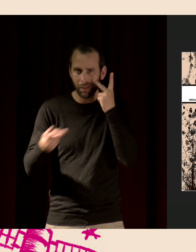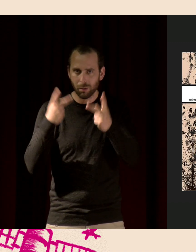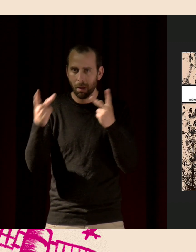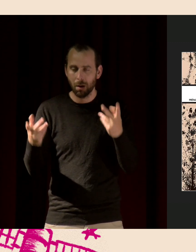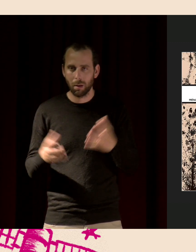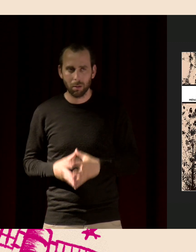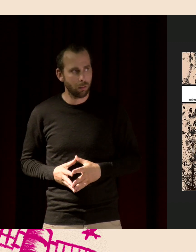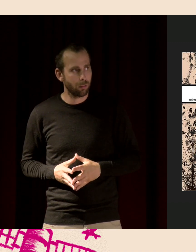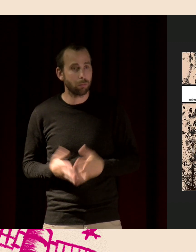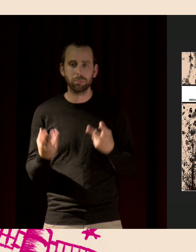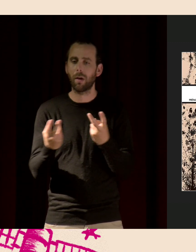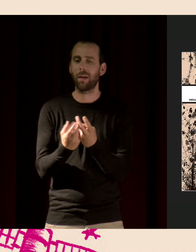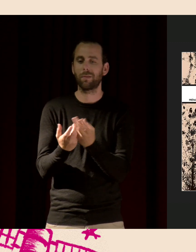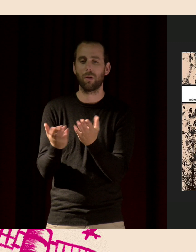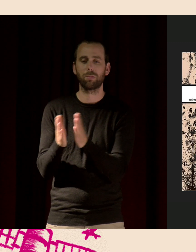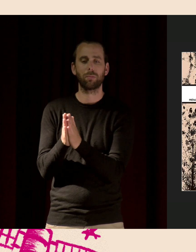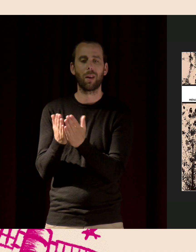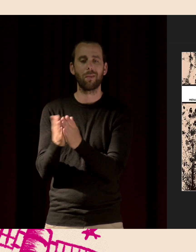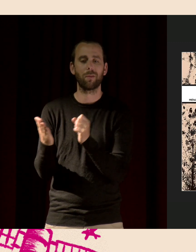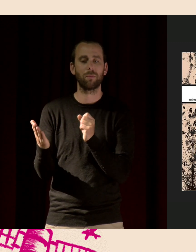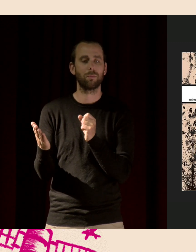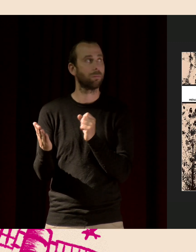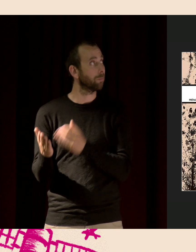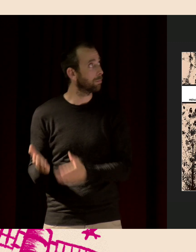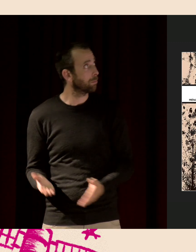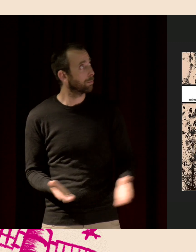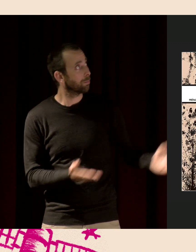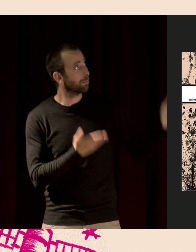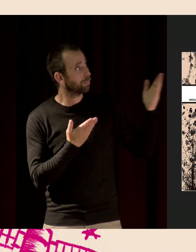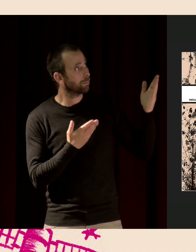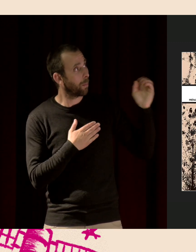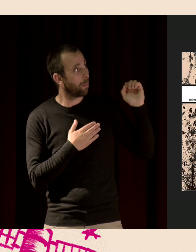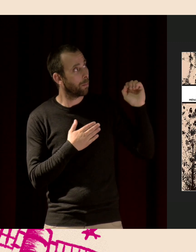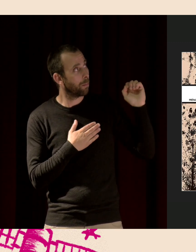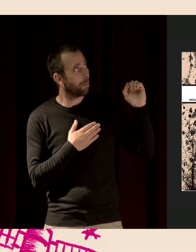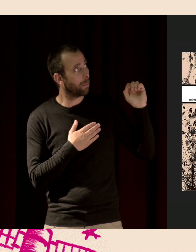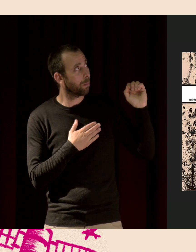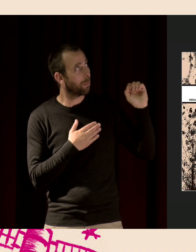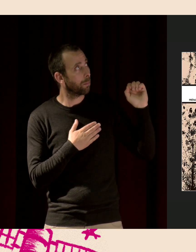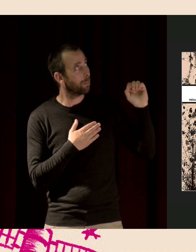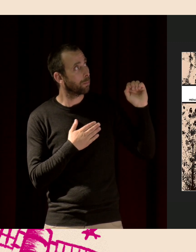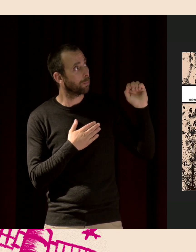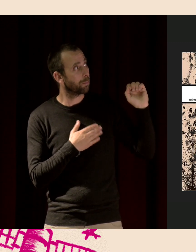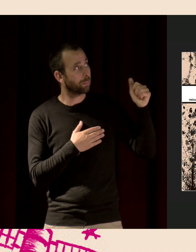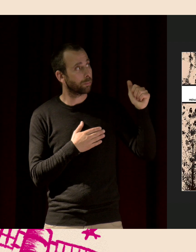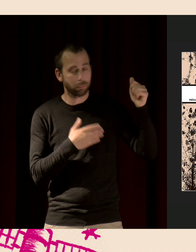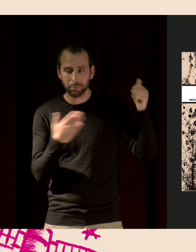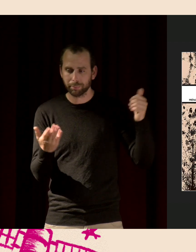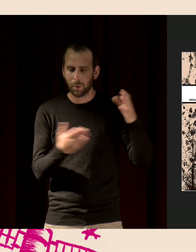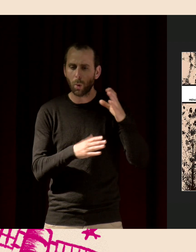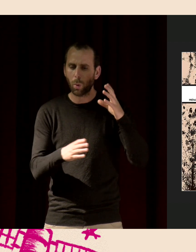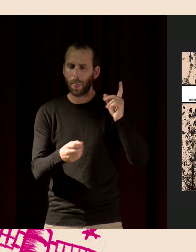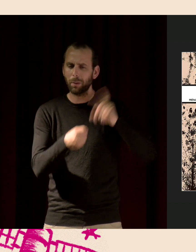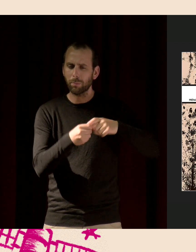avez un exemple avec le livre de Baptiste Morisot dans la collection Monde sauvage d'Actes Sud, la photographie, bien sûr, quand on pense